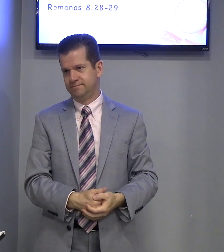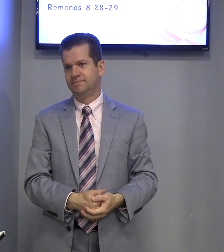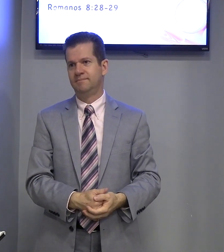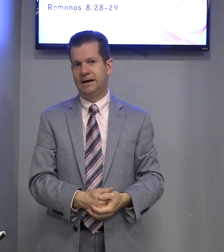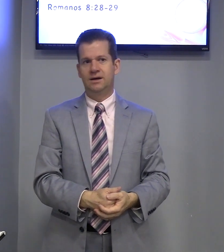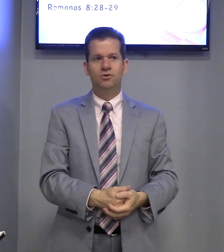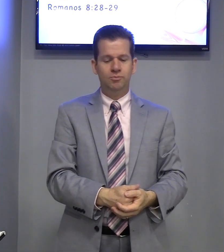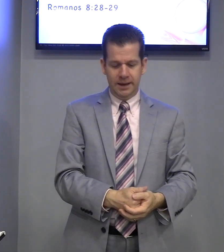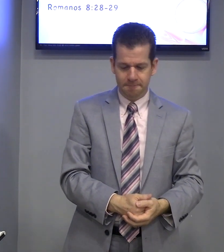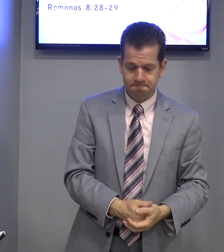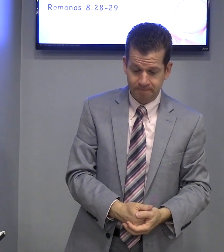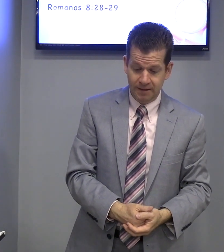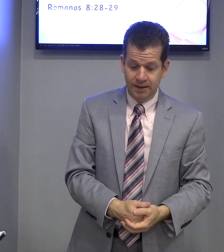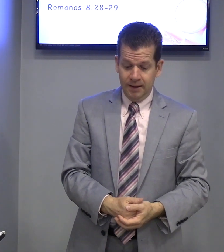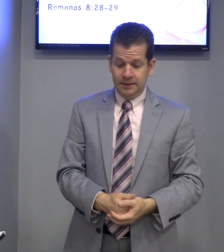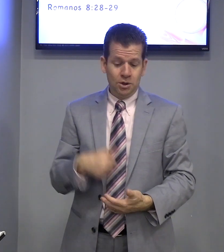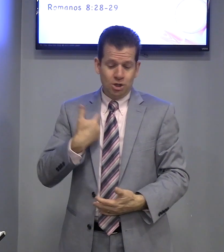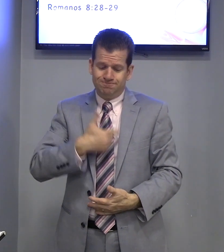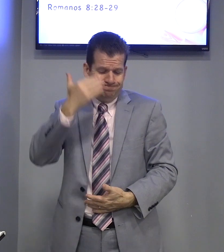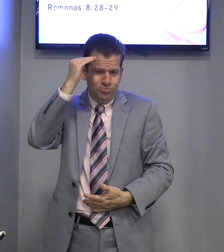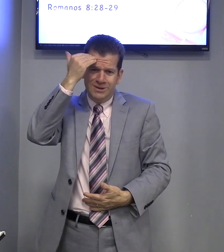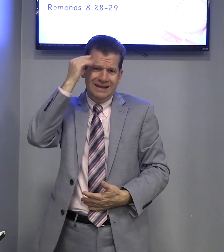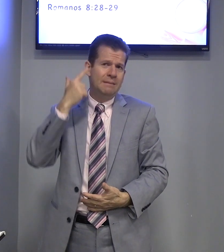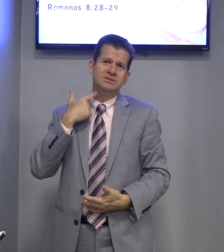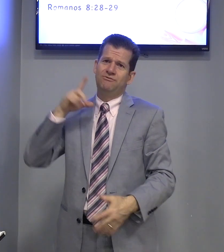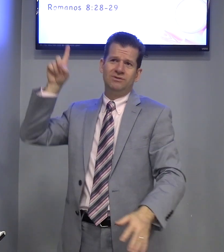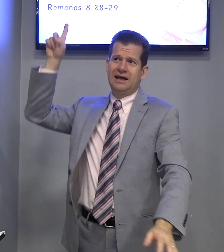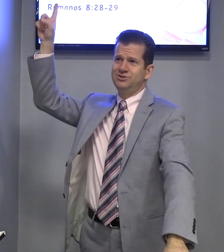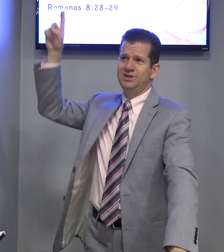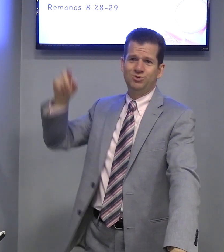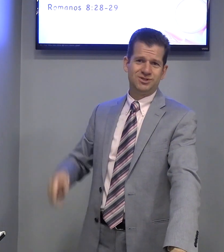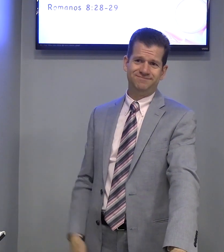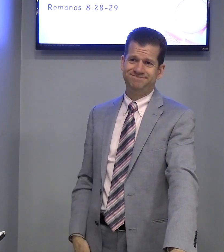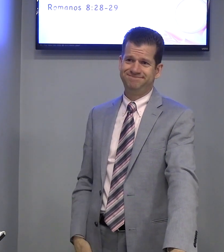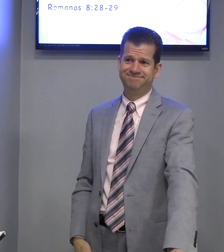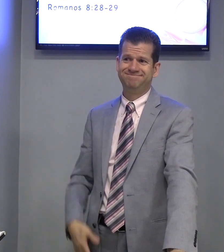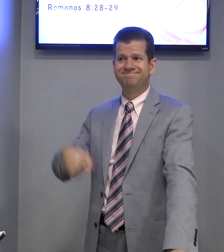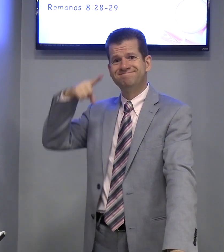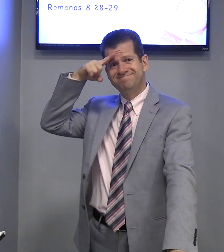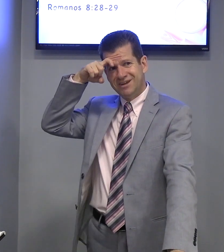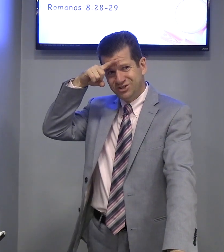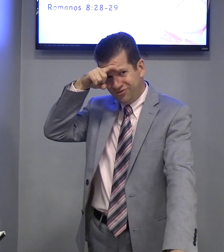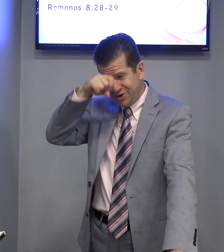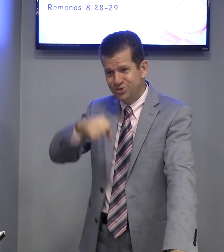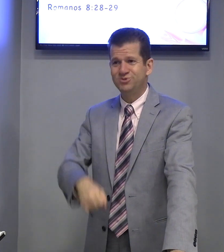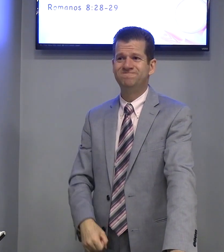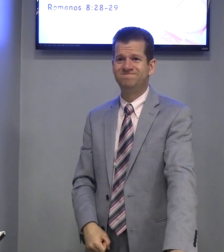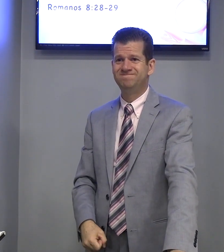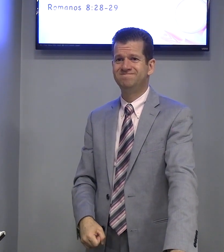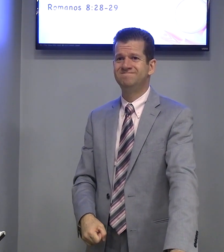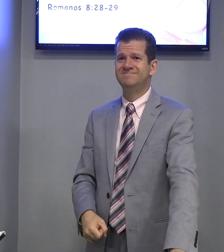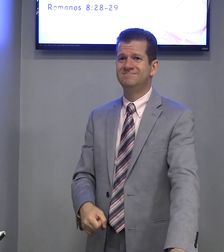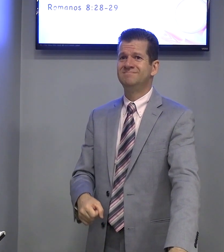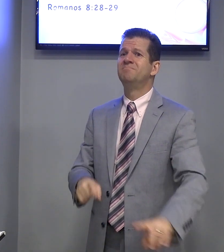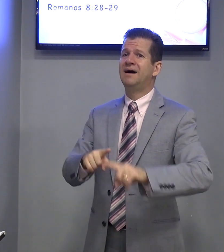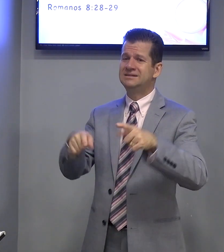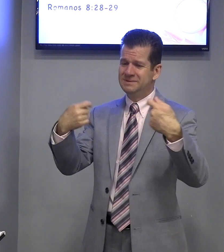Ame a Deus. a Então, nós não entendemos a vontade de Deus. É difícil. Mas,